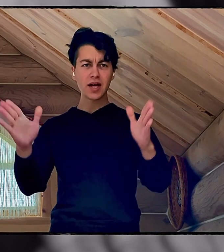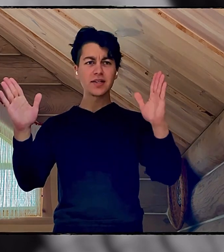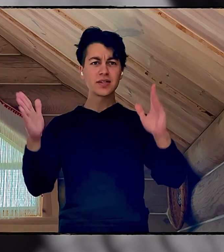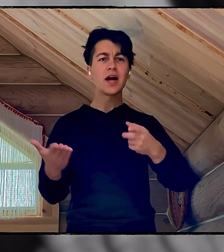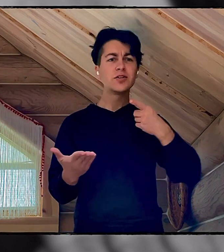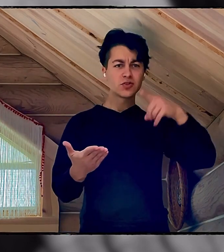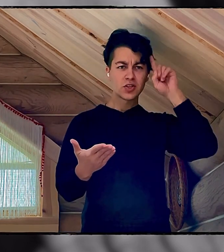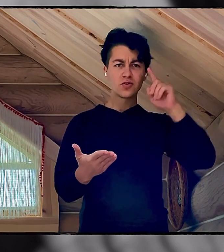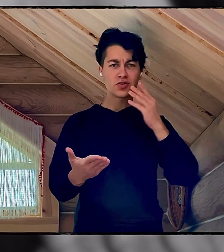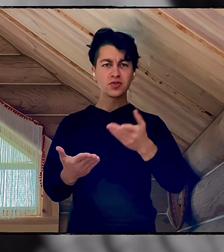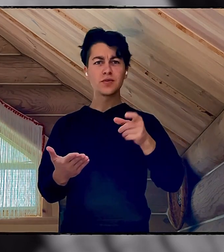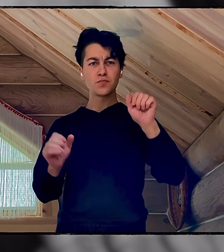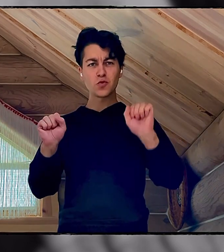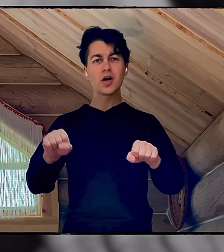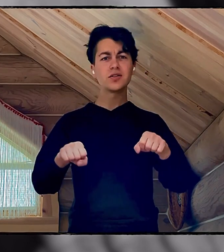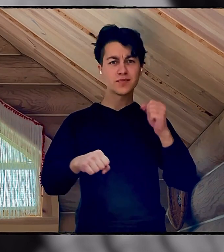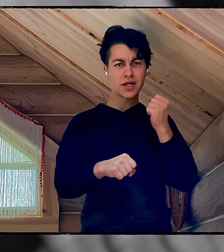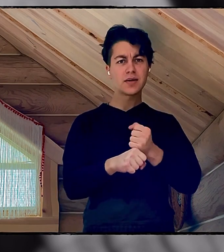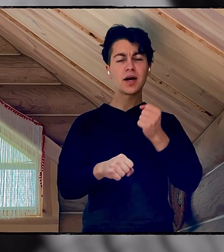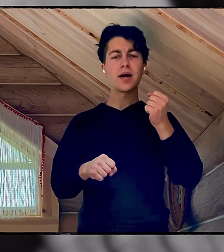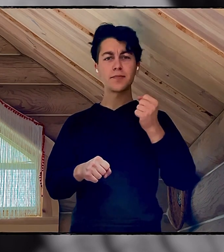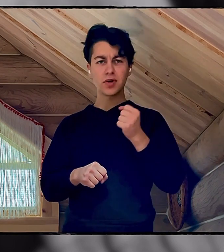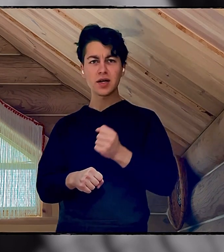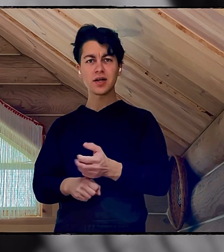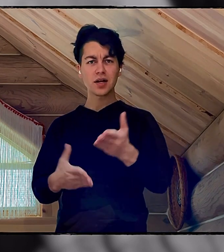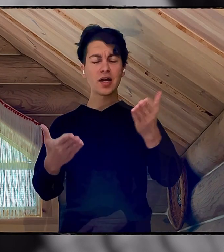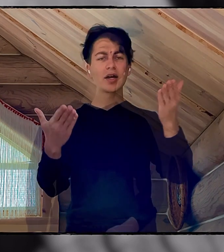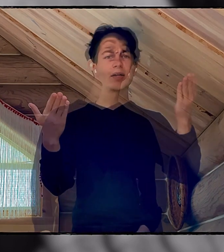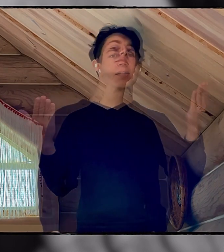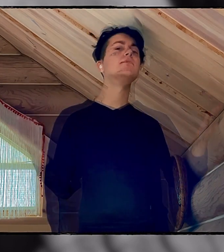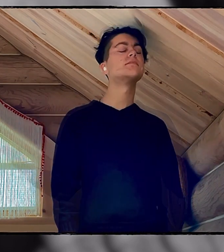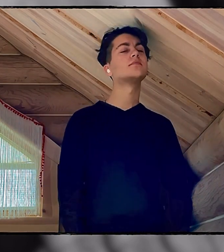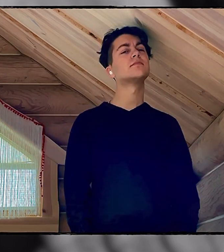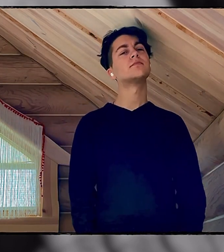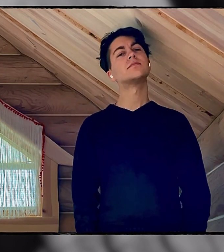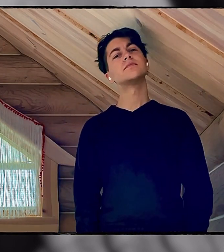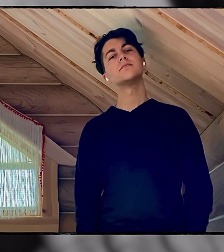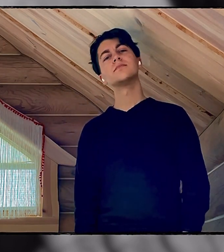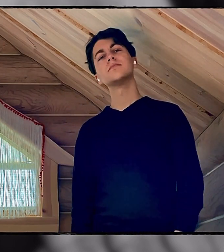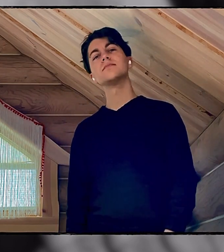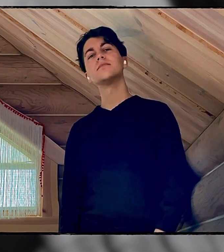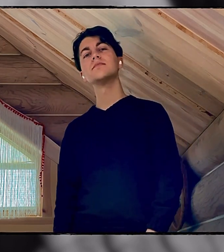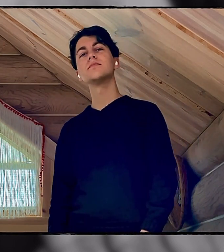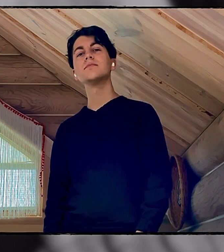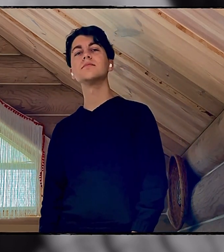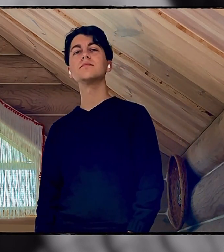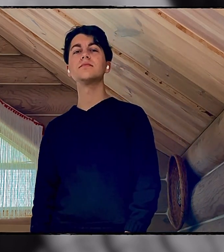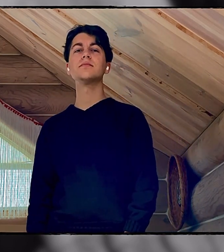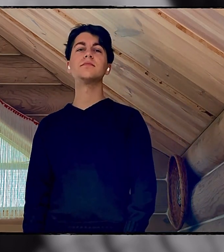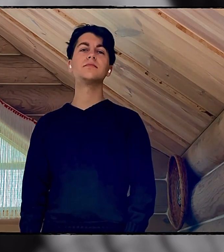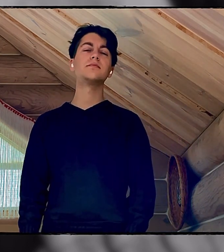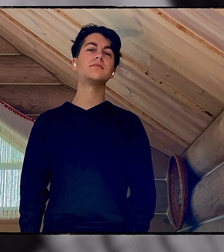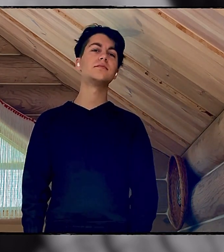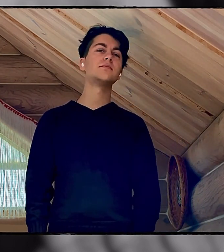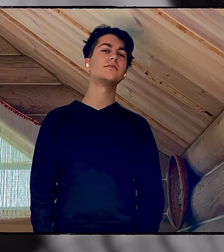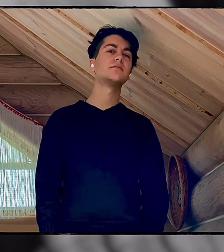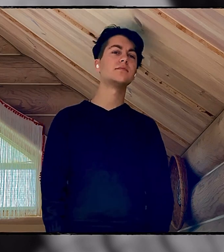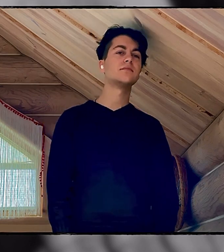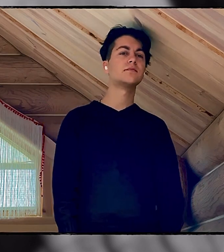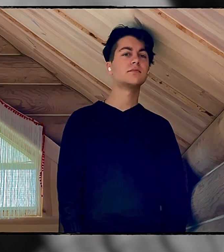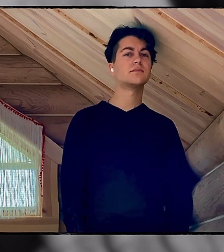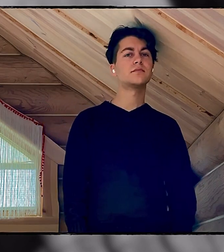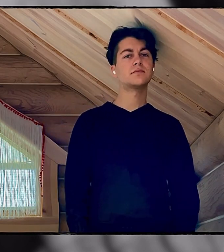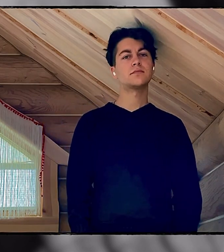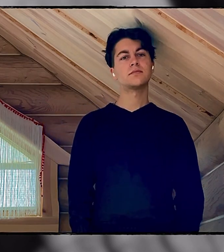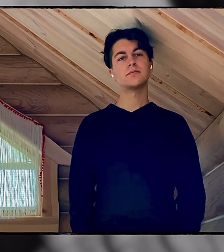отпускай Знаю, ты же можешь порыхай и порыхай Под ногами раем матерей наших в-в